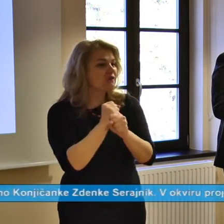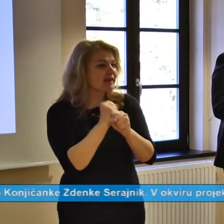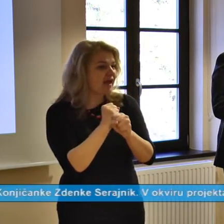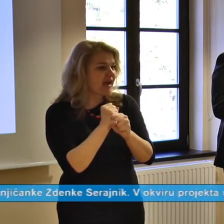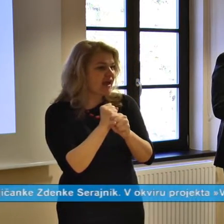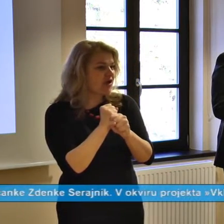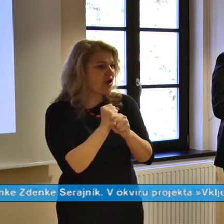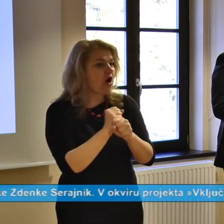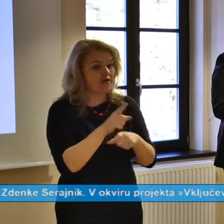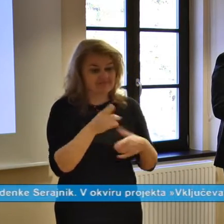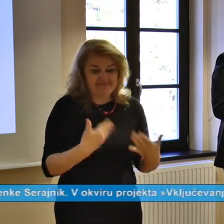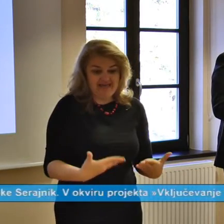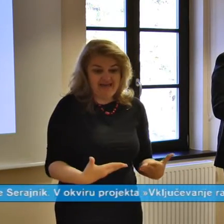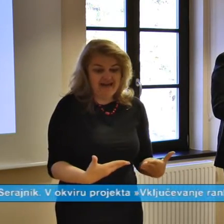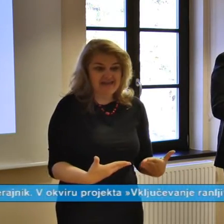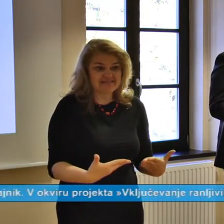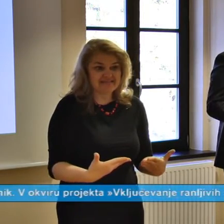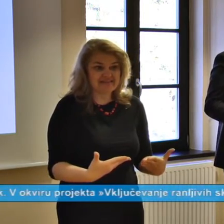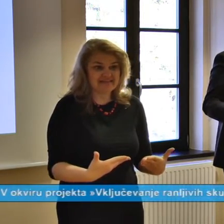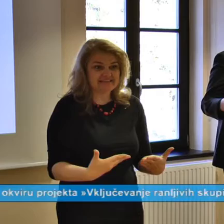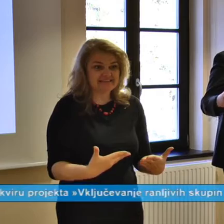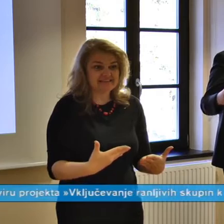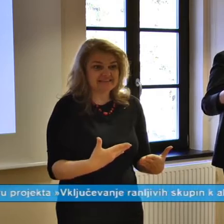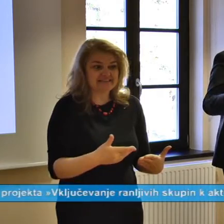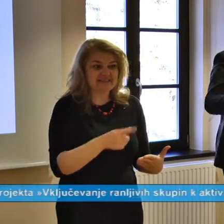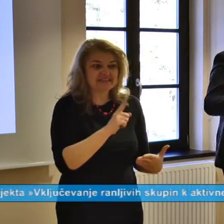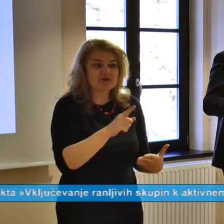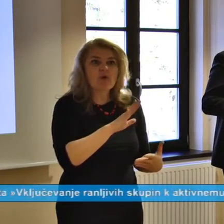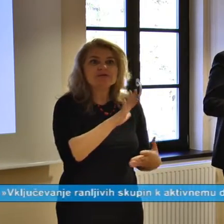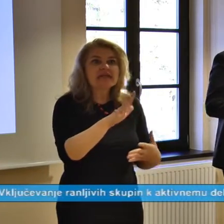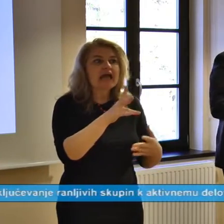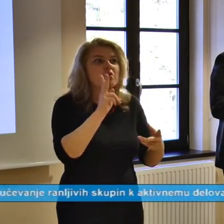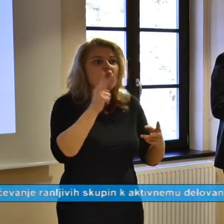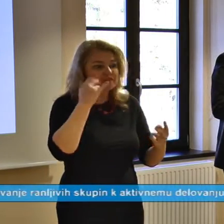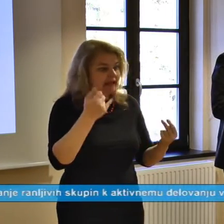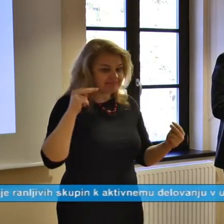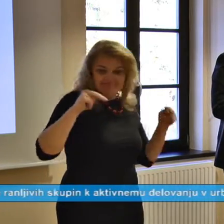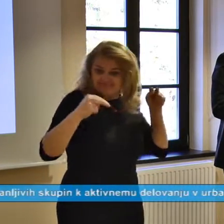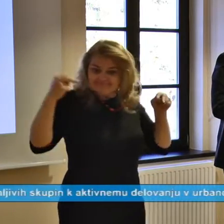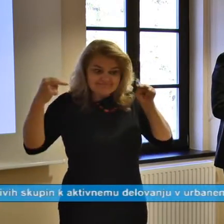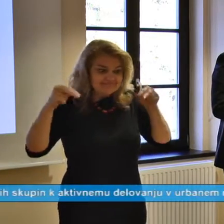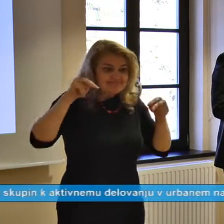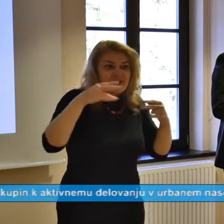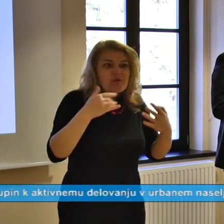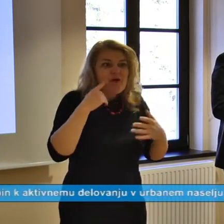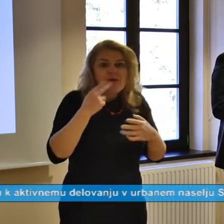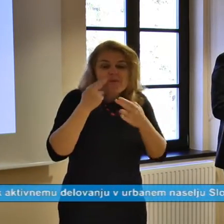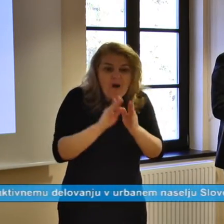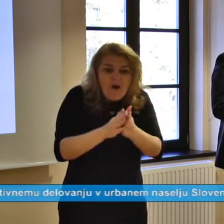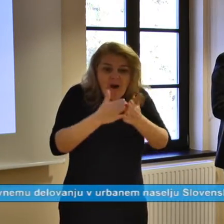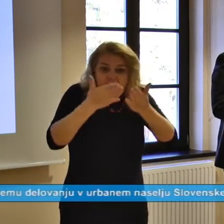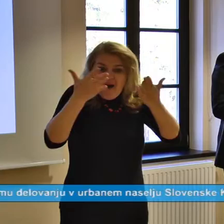to, kar danes z vseh mogočih zornjih potov bomo svetlili